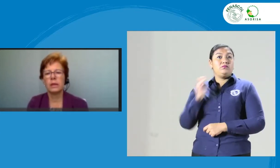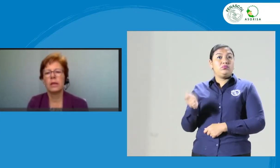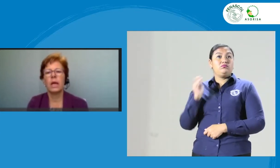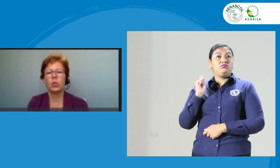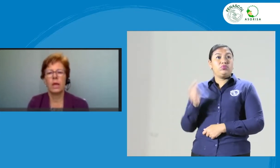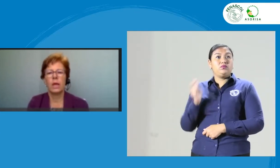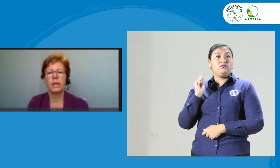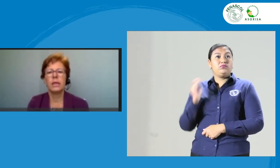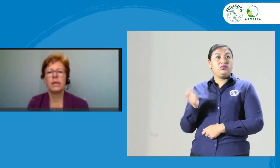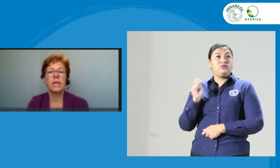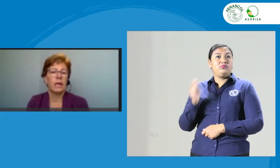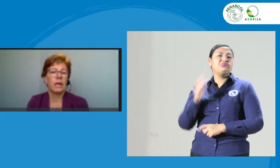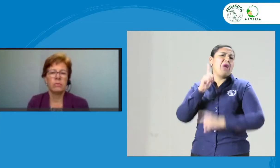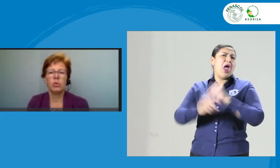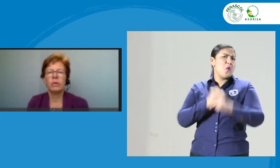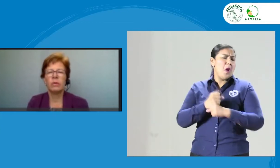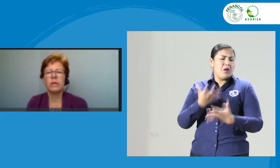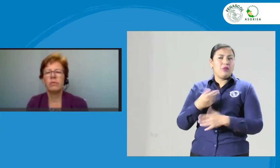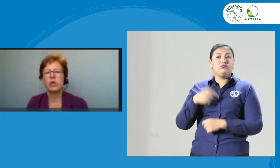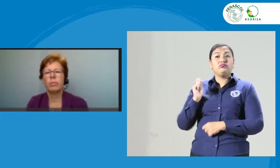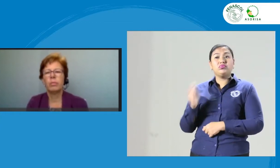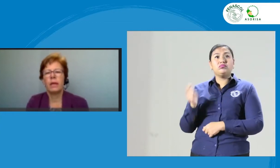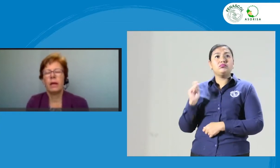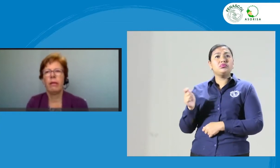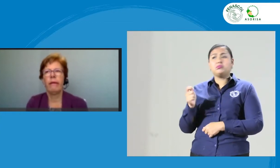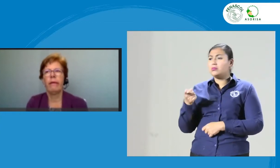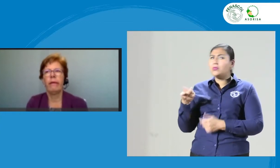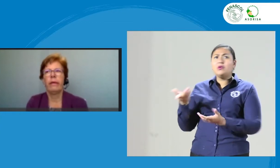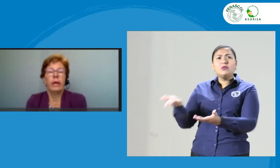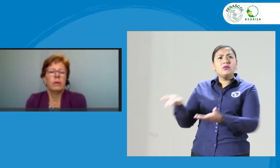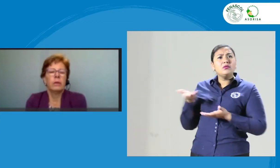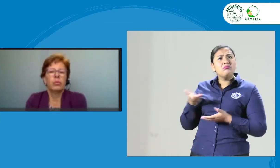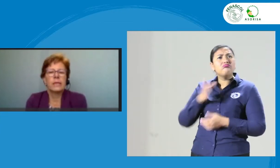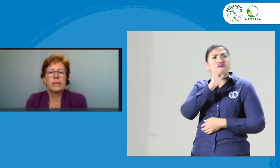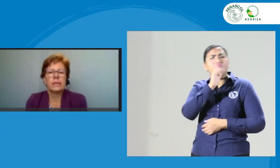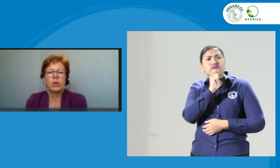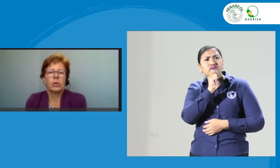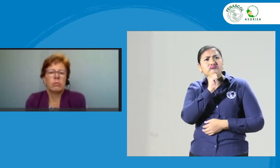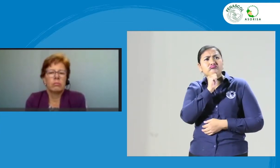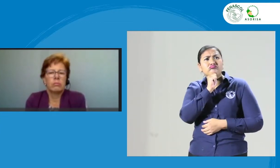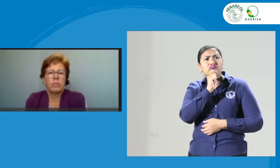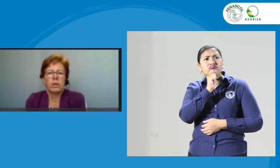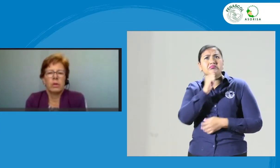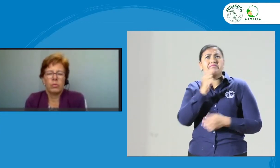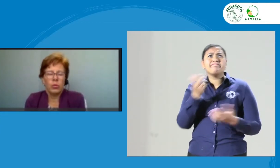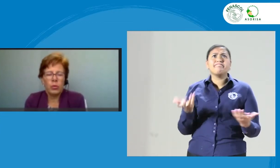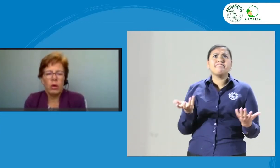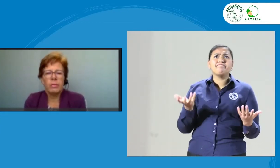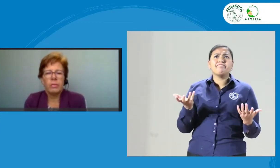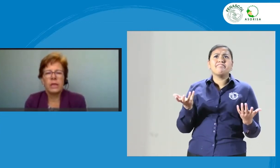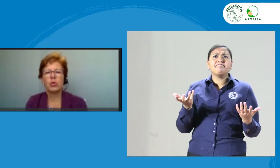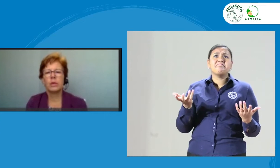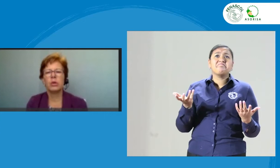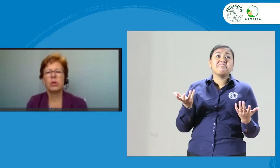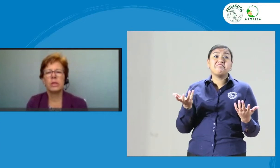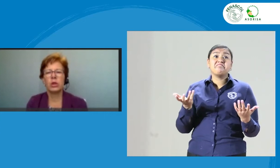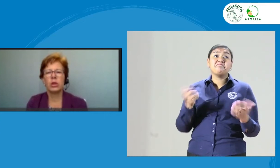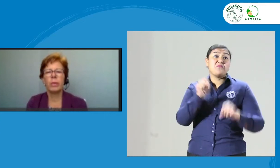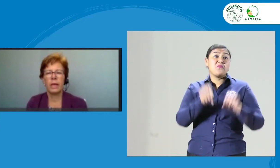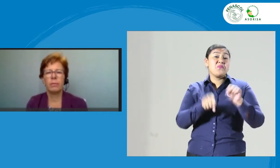anual y ya, no me beneficio para nada, pues muy probablemente yo termino diciendo para